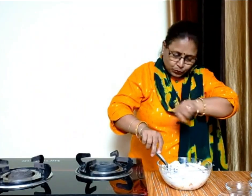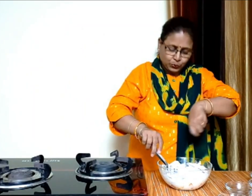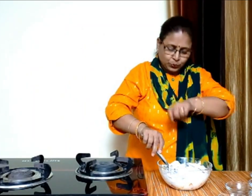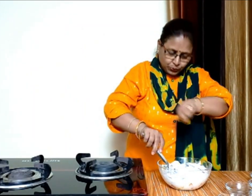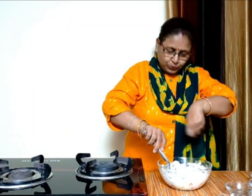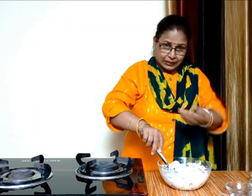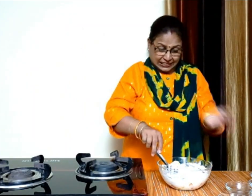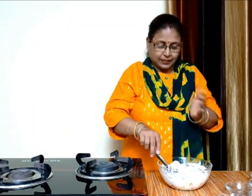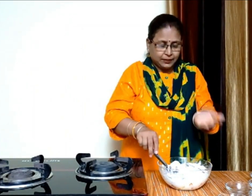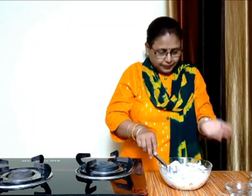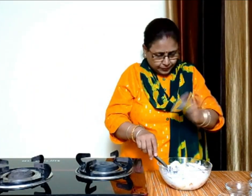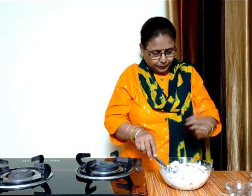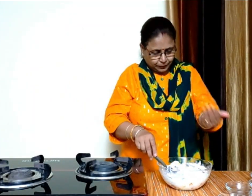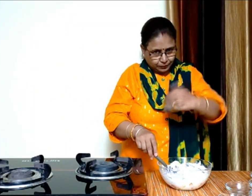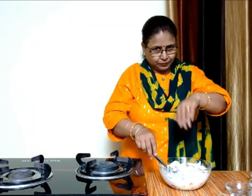हमें इसे हलके हातों से ही मिलाना है